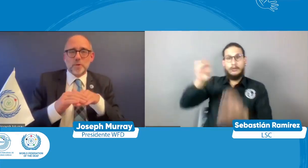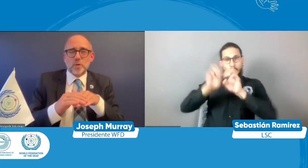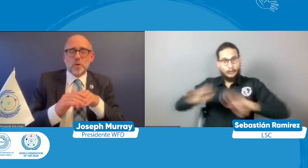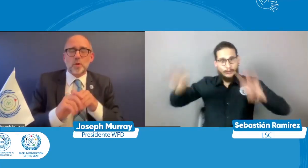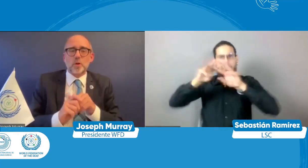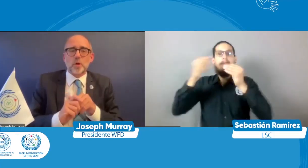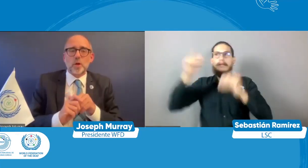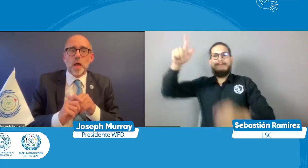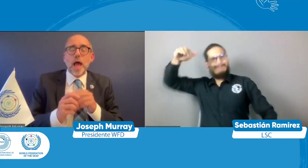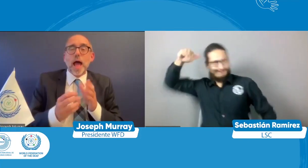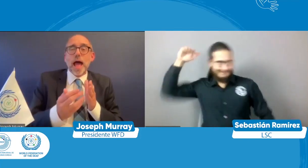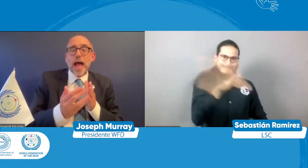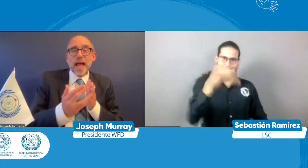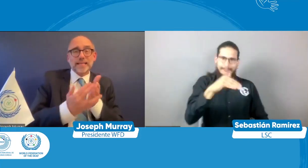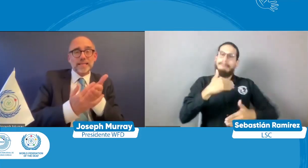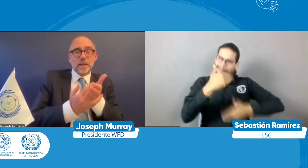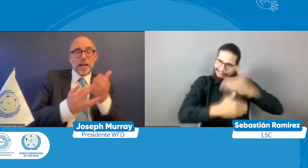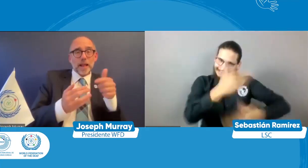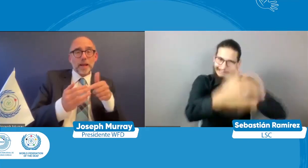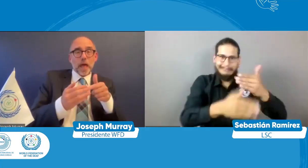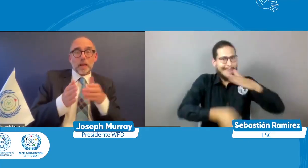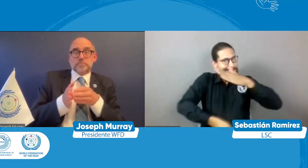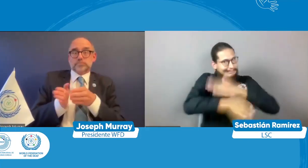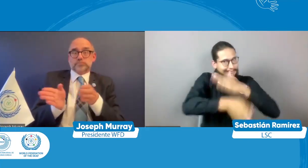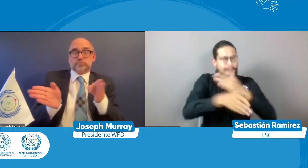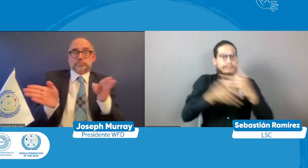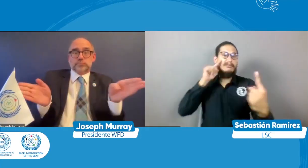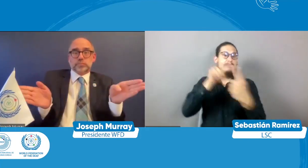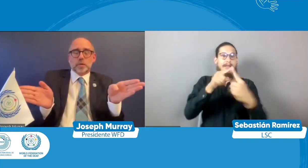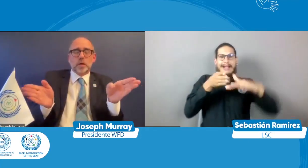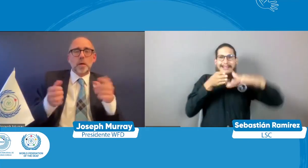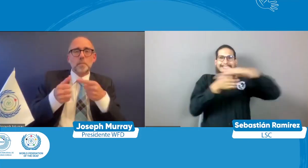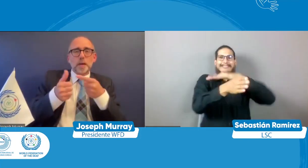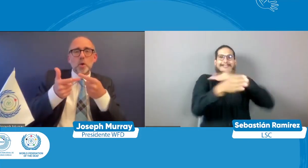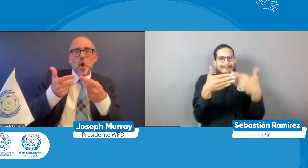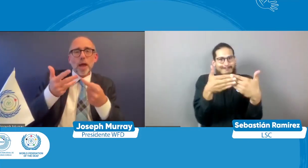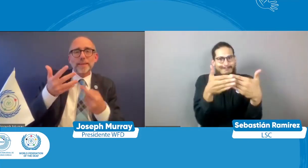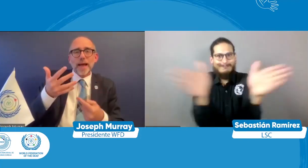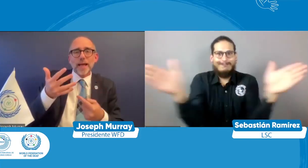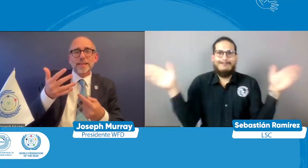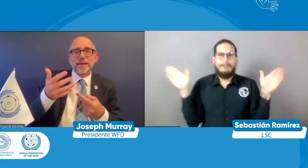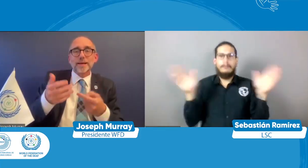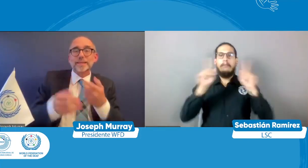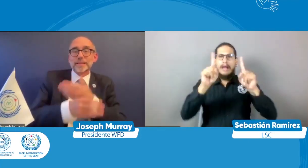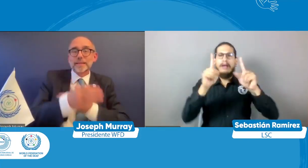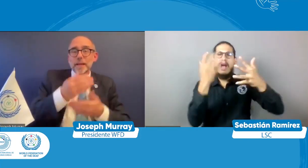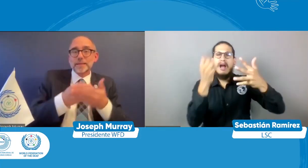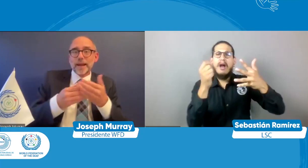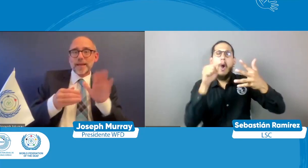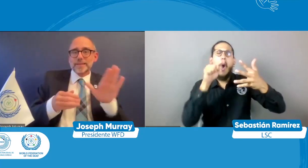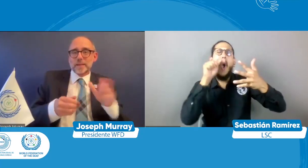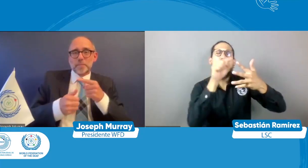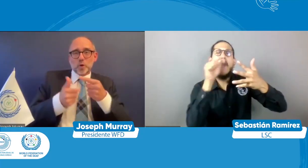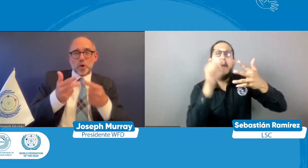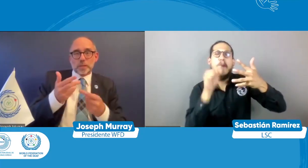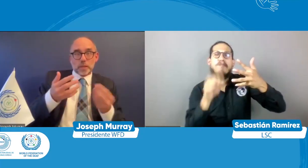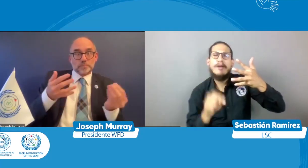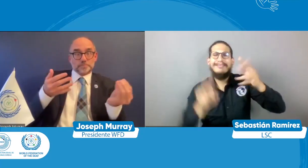esto y debe ser totalmente abierto ¿no? cuando hablamos de accesibilidad pues efectivamente esta